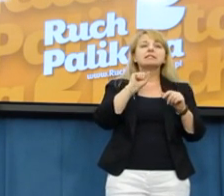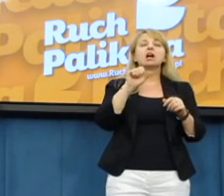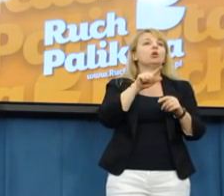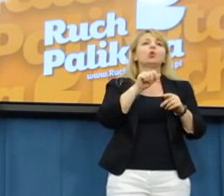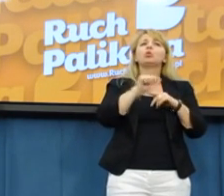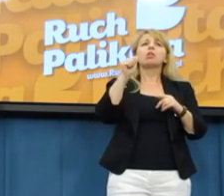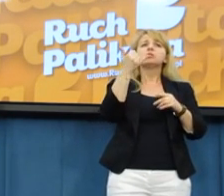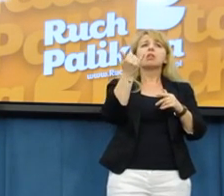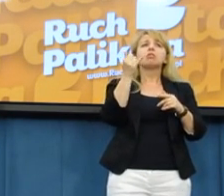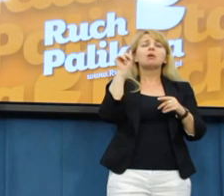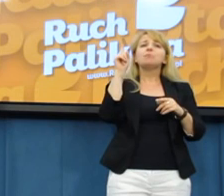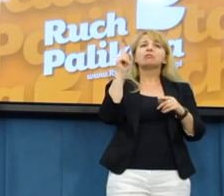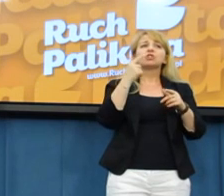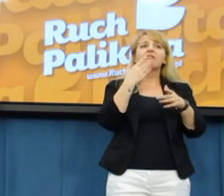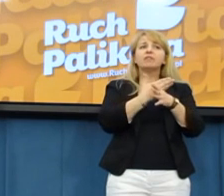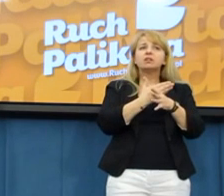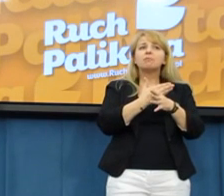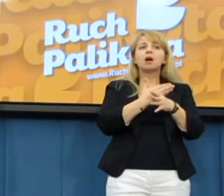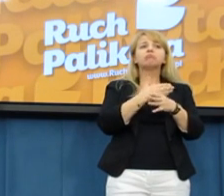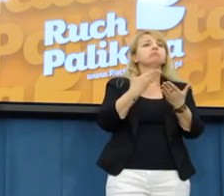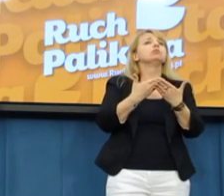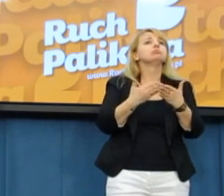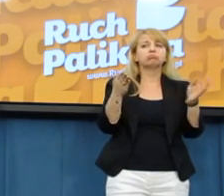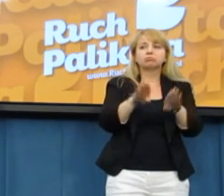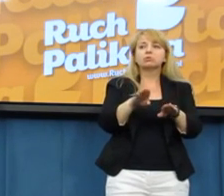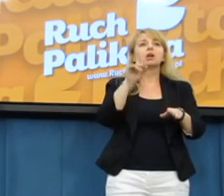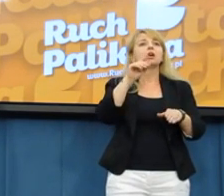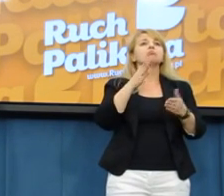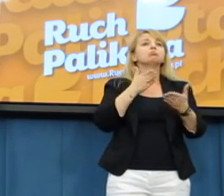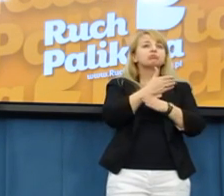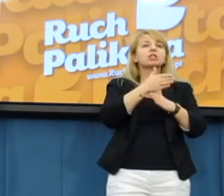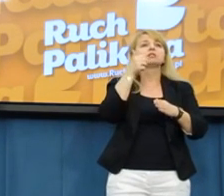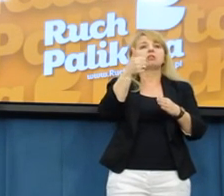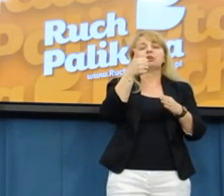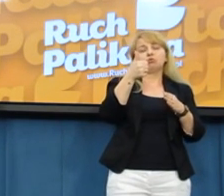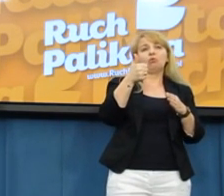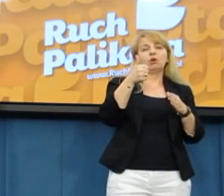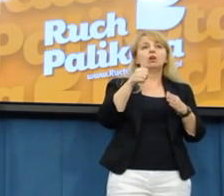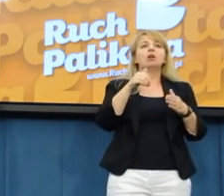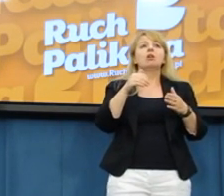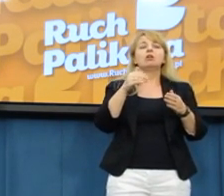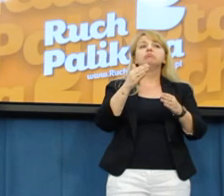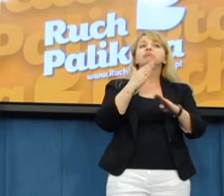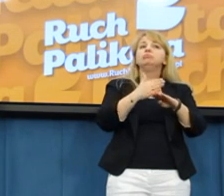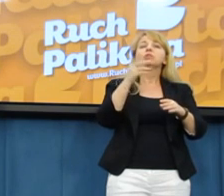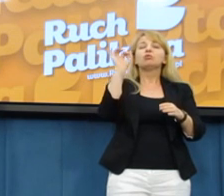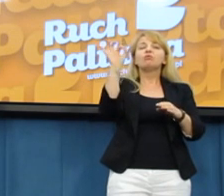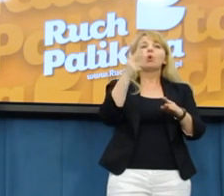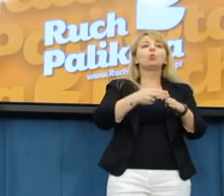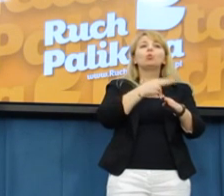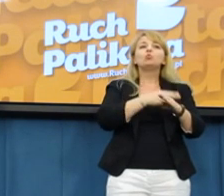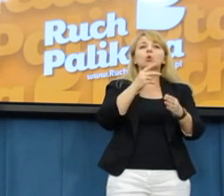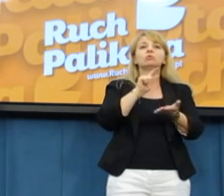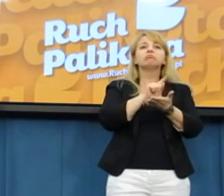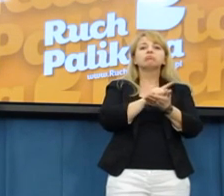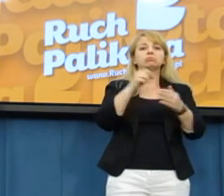z powodu tych właśnie złych przepisów i tego typu działań ponosi straty i często pan plutuje. Niestety takich firm jest